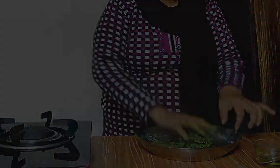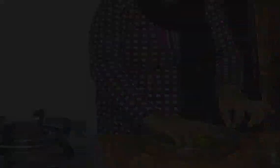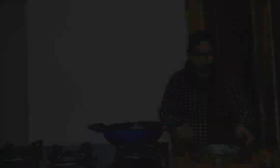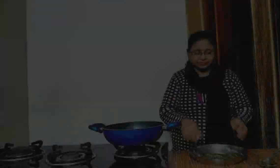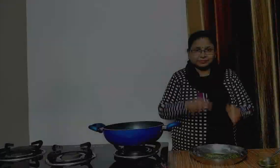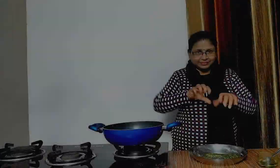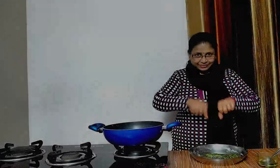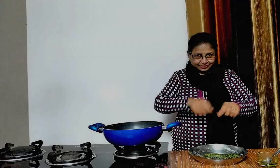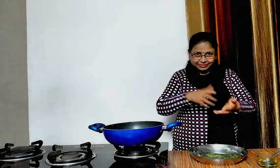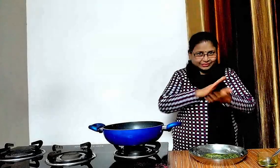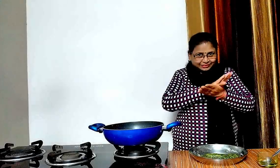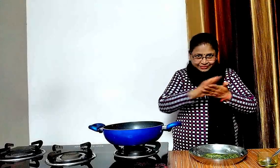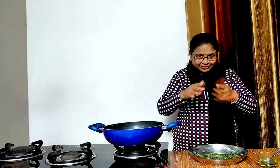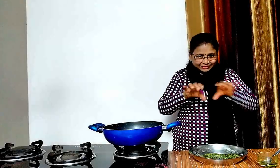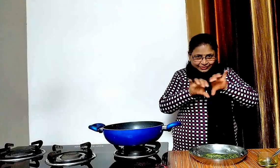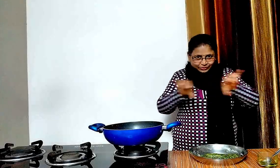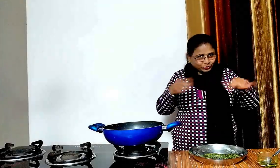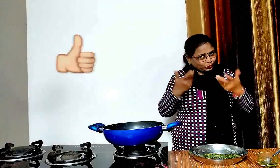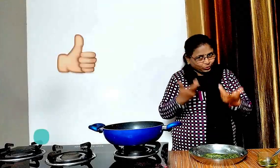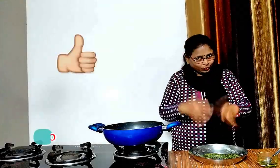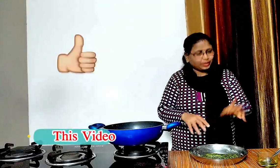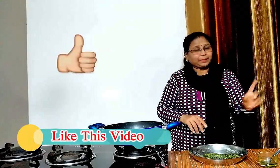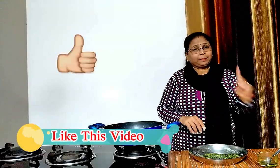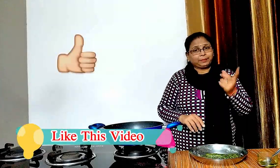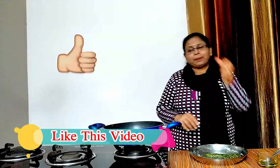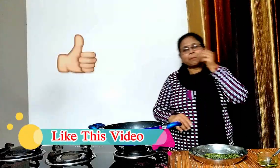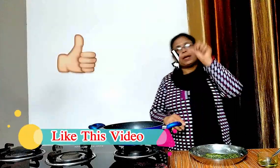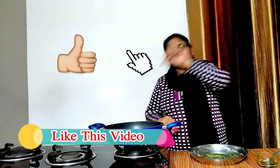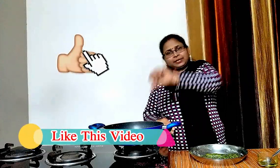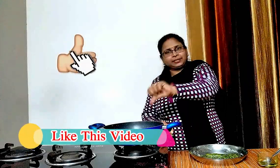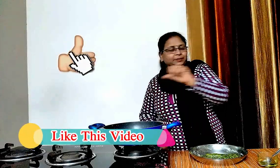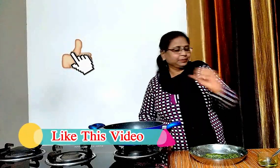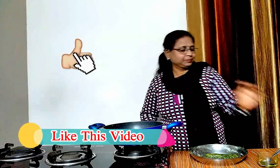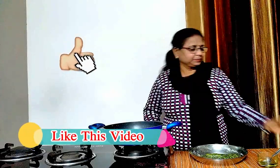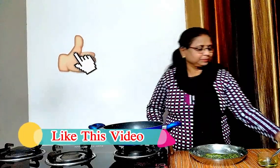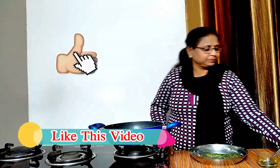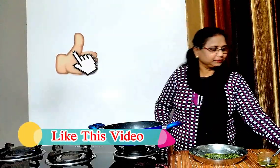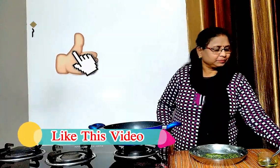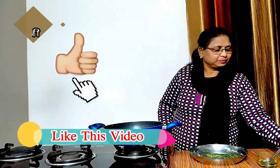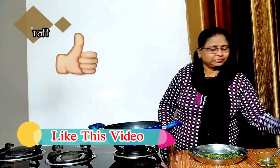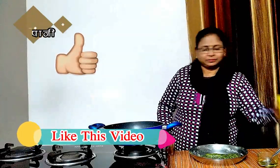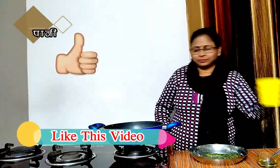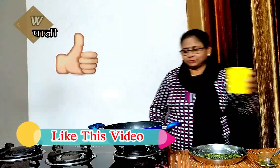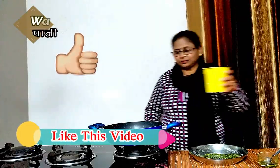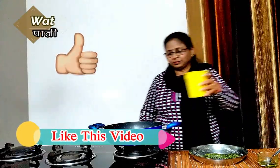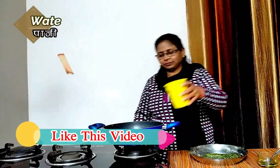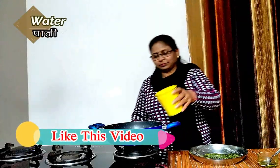रोल बनकर तयार है हम इनको स्टीम कर लेंगे इसके लिए कड़ाई में थोड़ा सा पानी डालेंगे